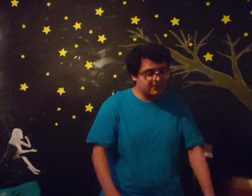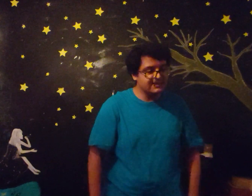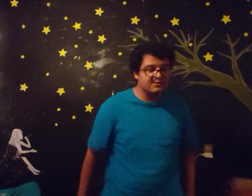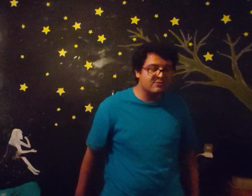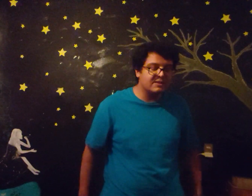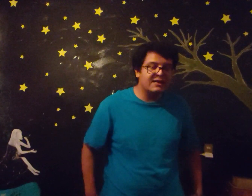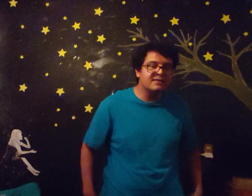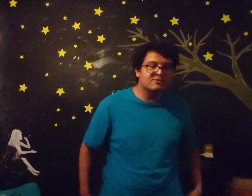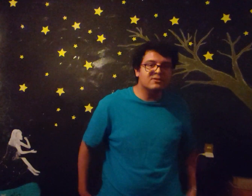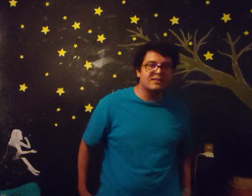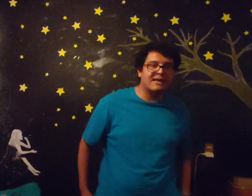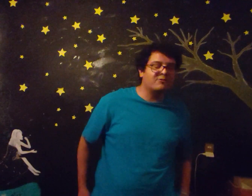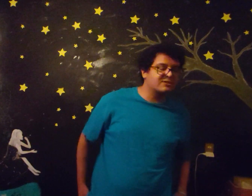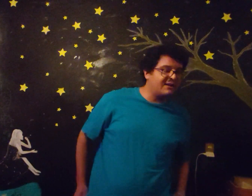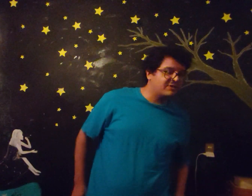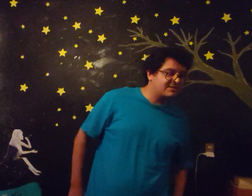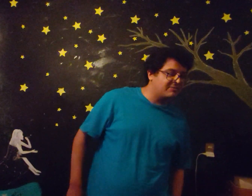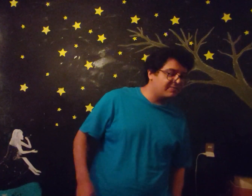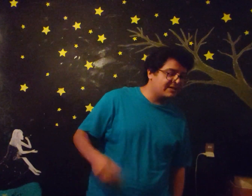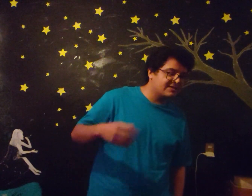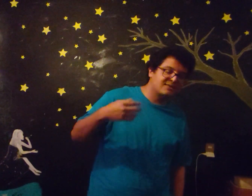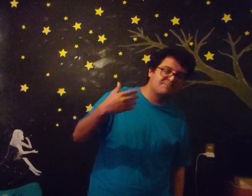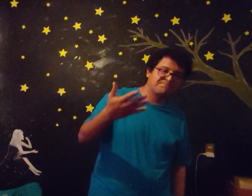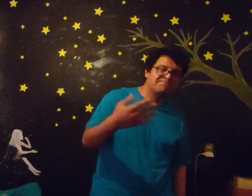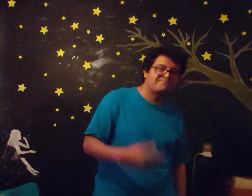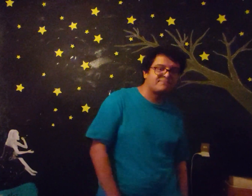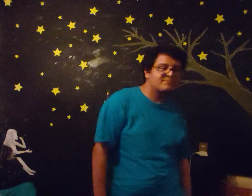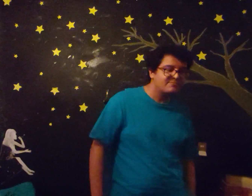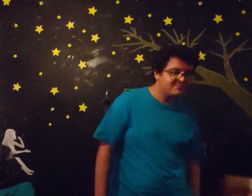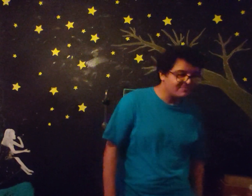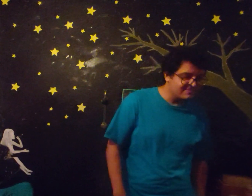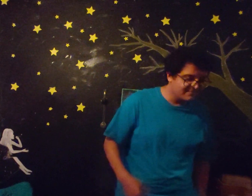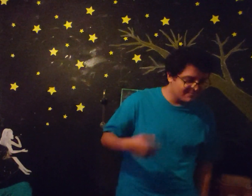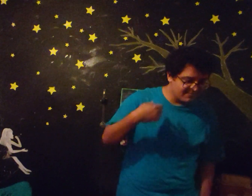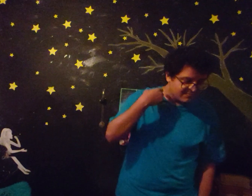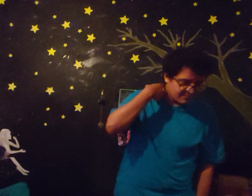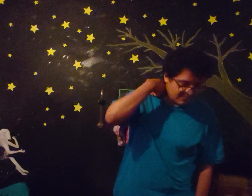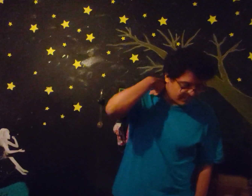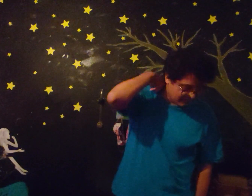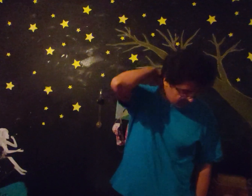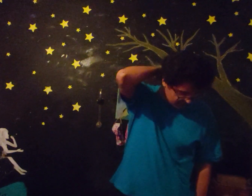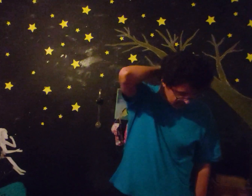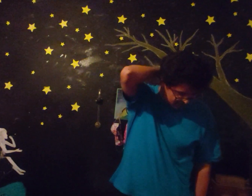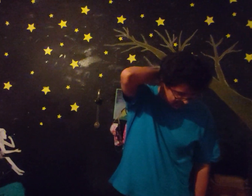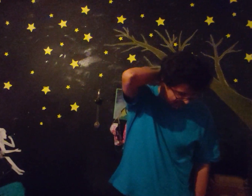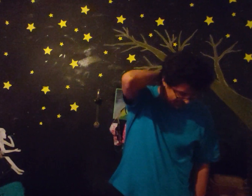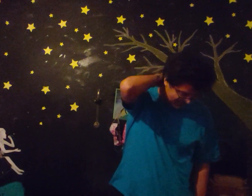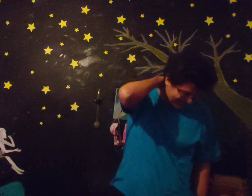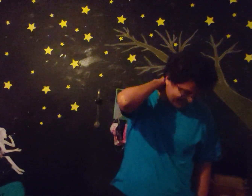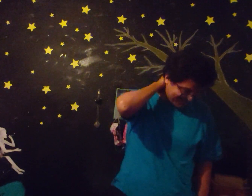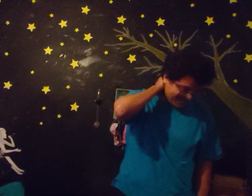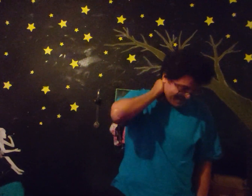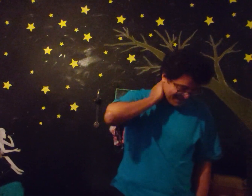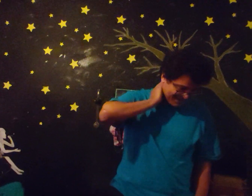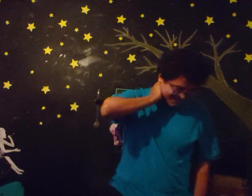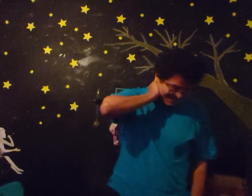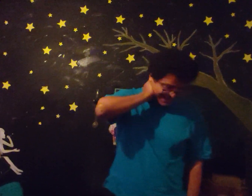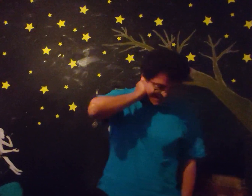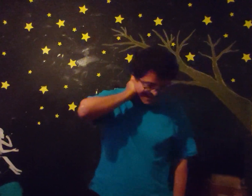que estas unidades, ¿no? De Draco Scamers, a mí me parece Ok, Fran ¿Por qué ya no tengo mi llavecita, Debo? Confío